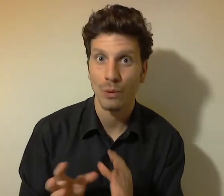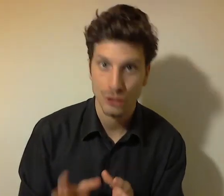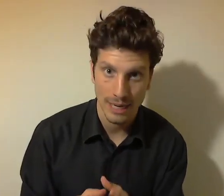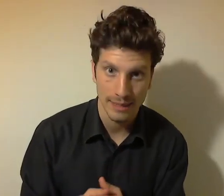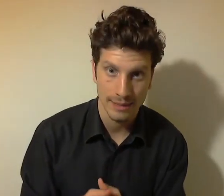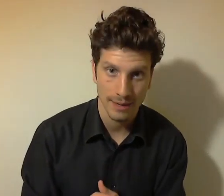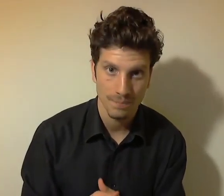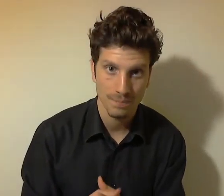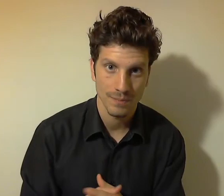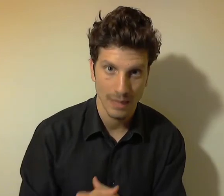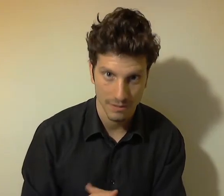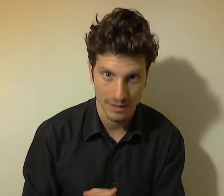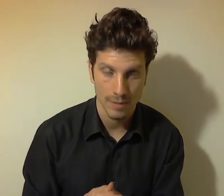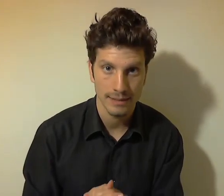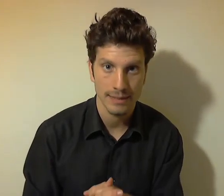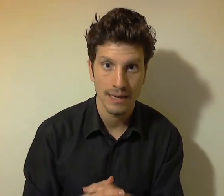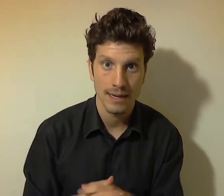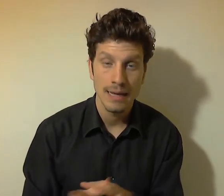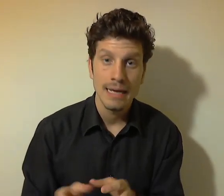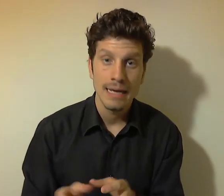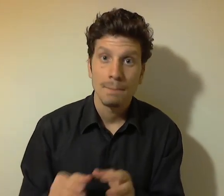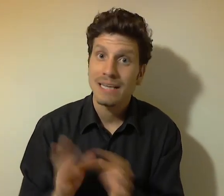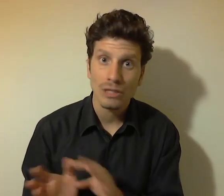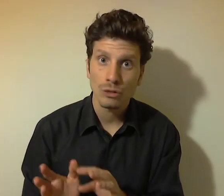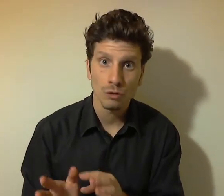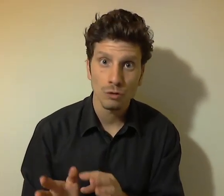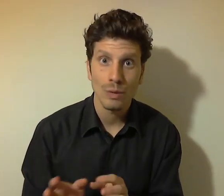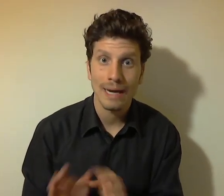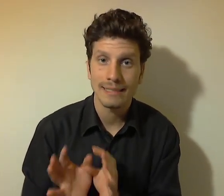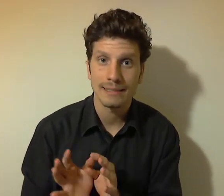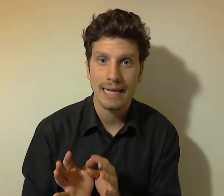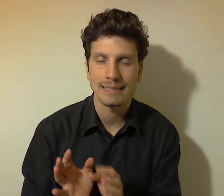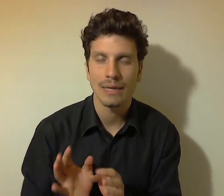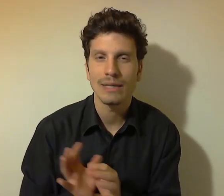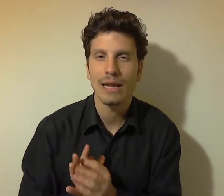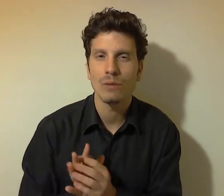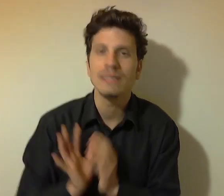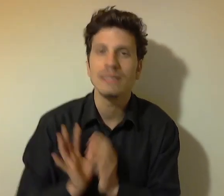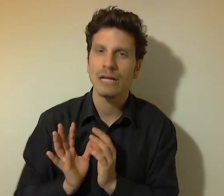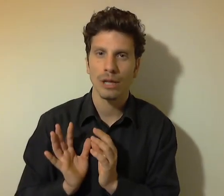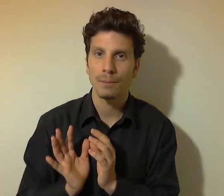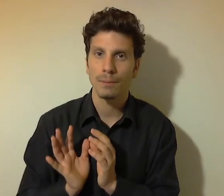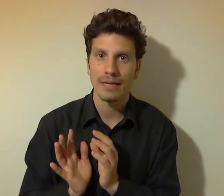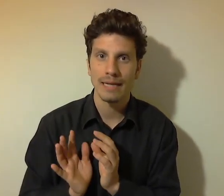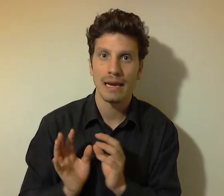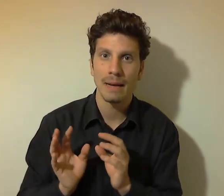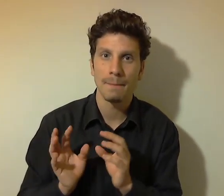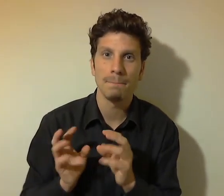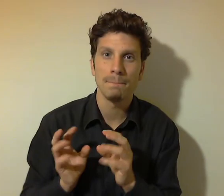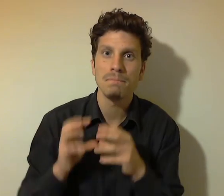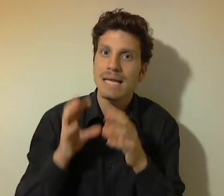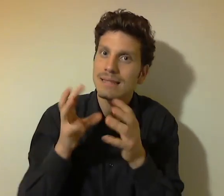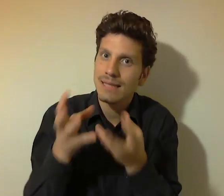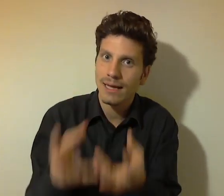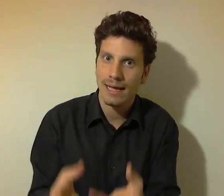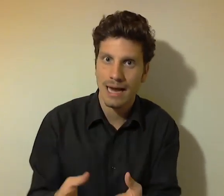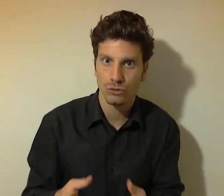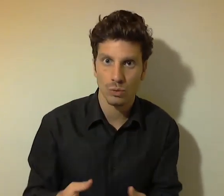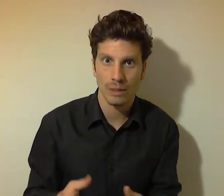scelta effettivamente, ma è soltanto frutto di una resistenza, quindi di un disagio che provi nel mettere in atto una